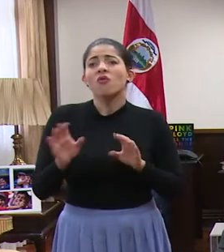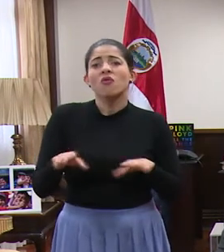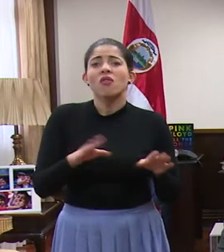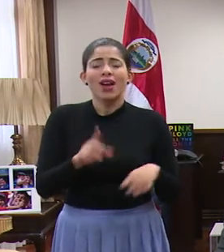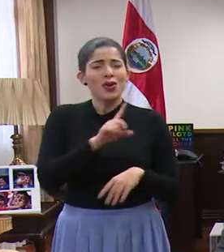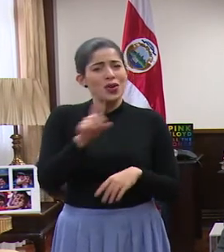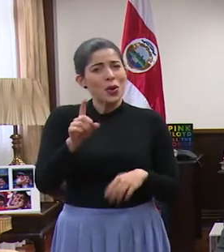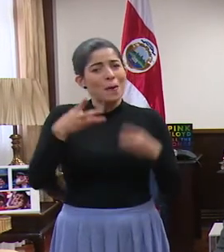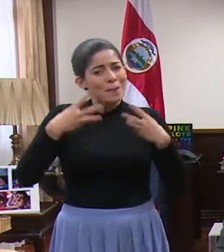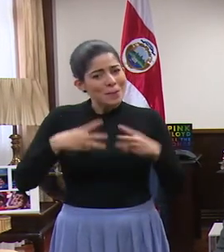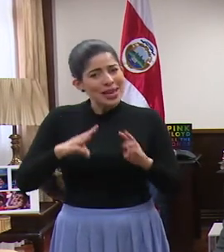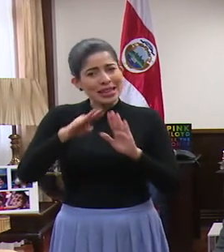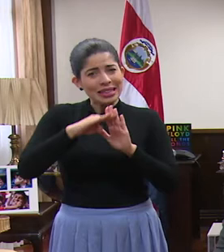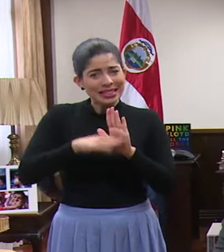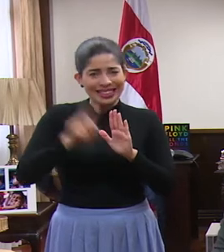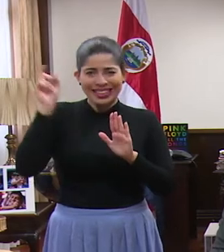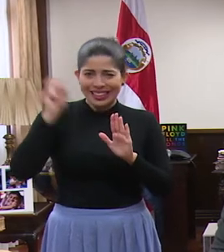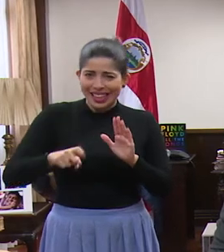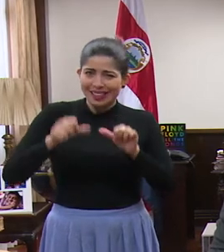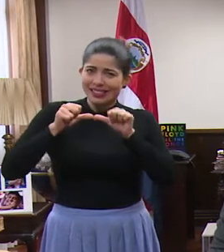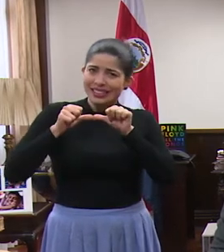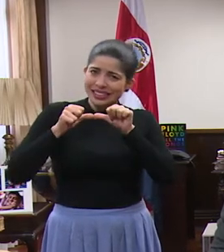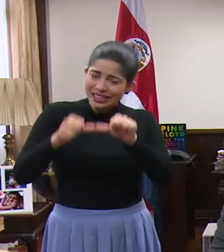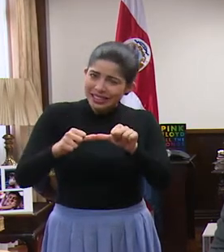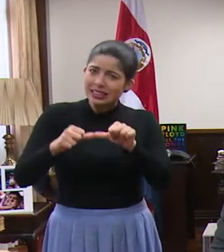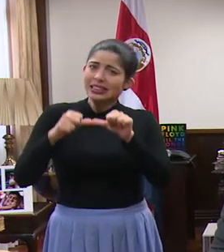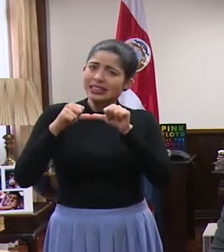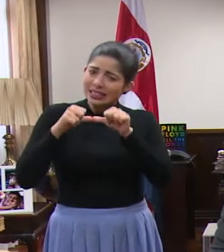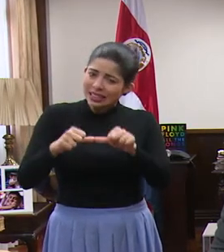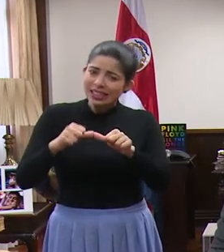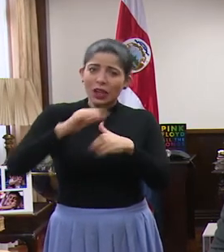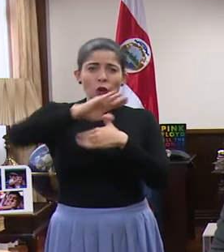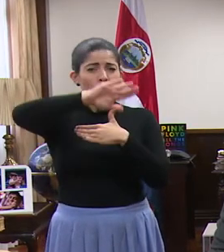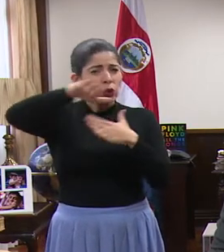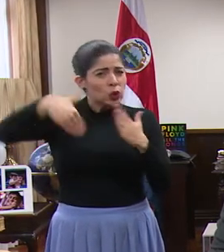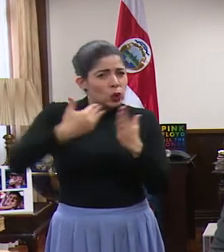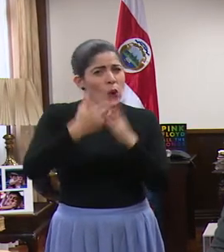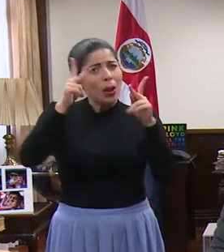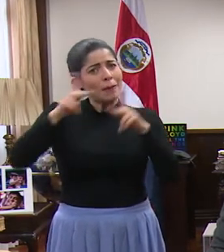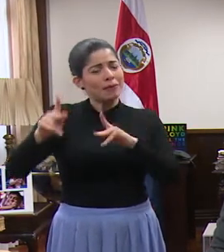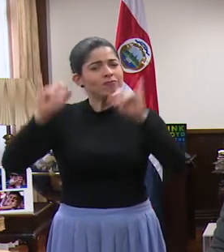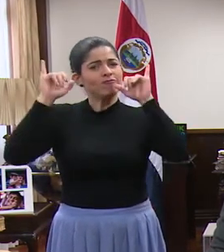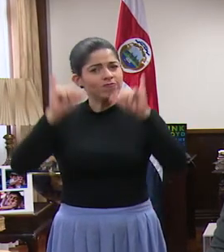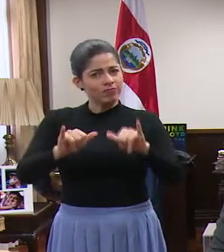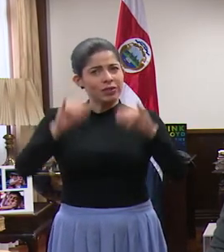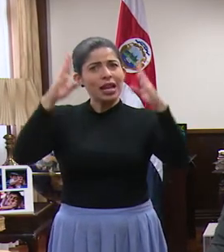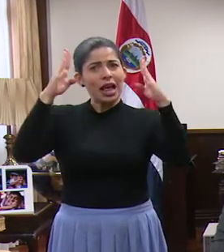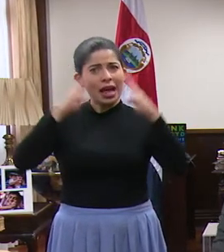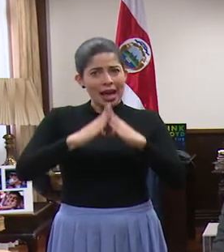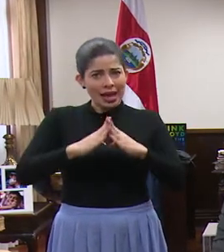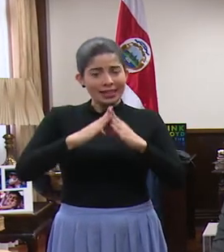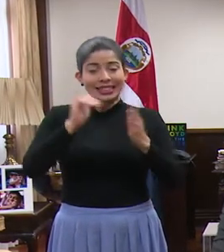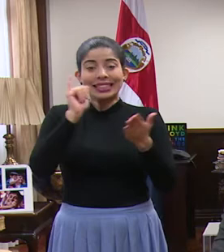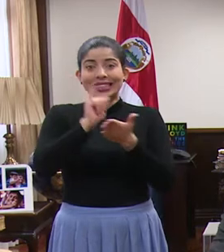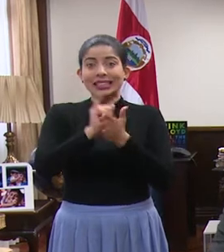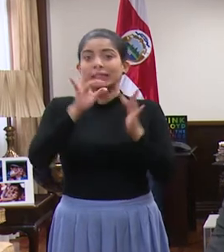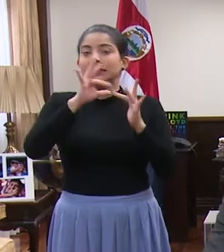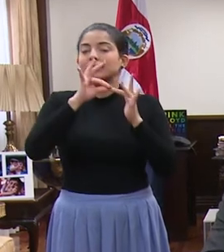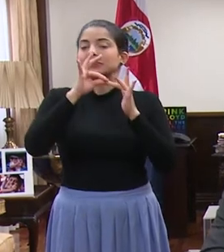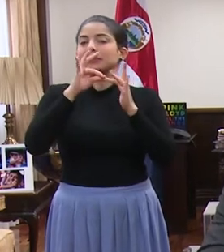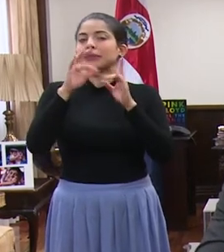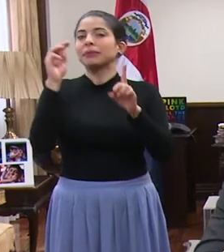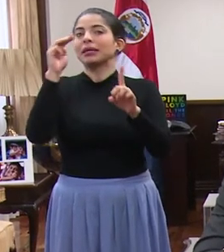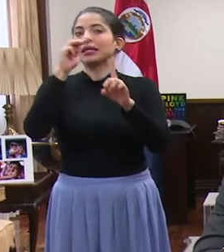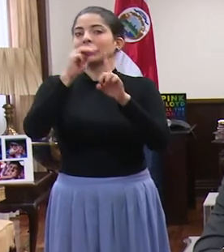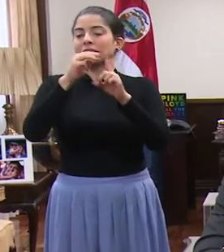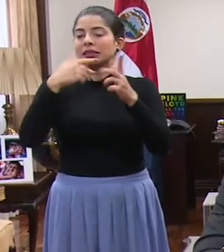seguir con las medidas. Hay que seguir con las medidas todas las personas en casa y eso es el principal mensaje